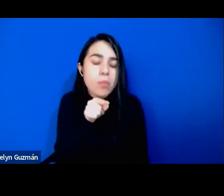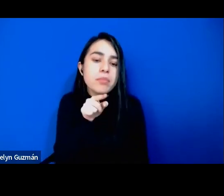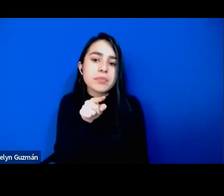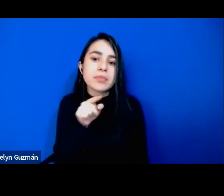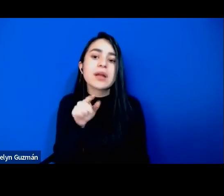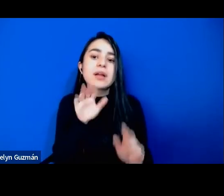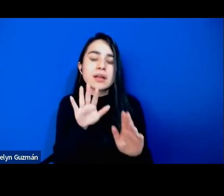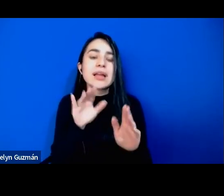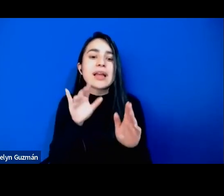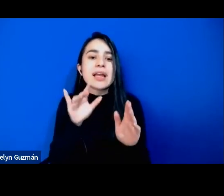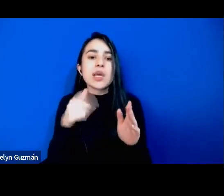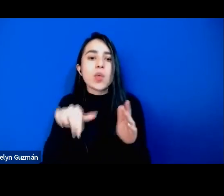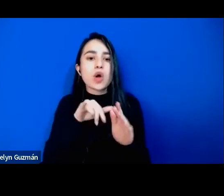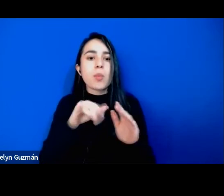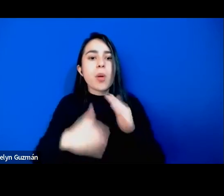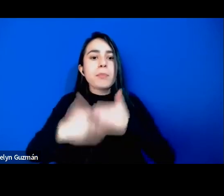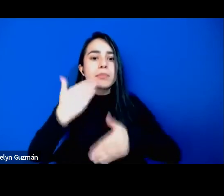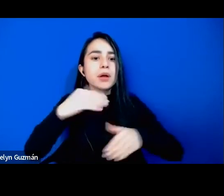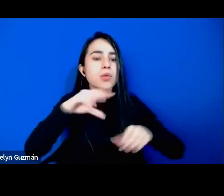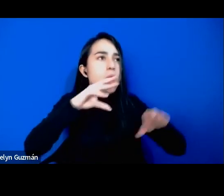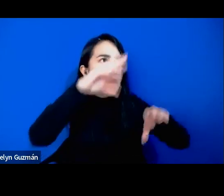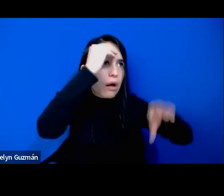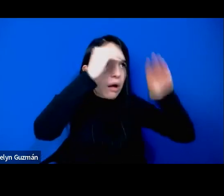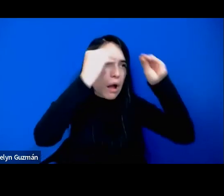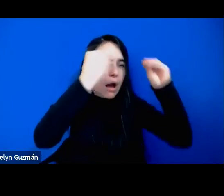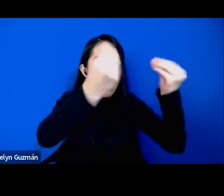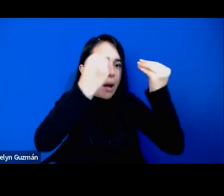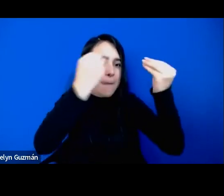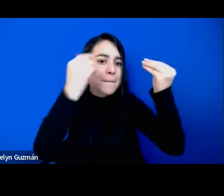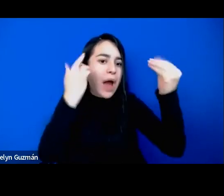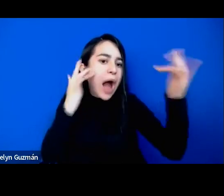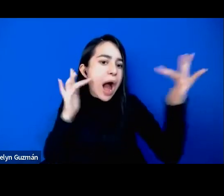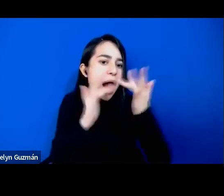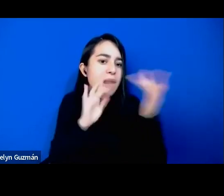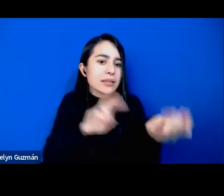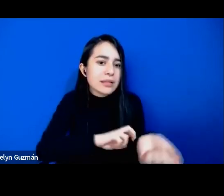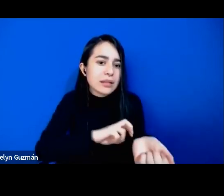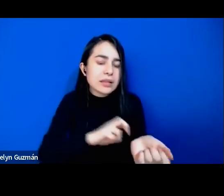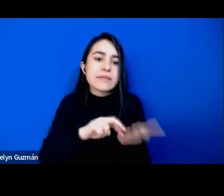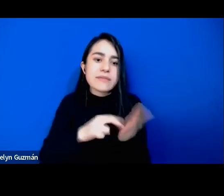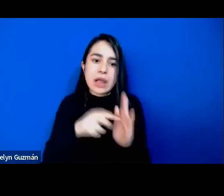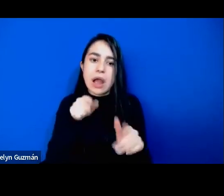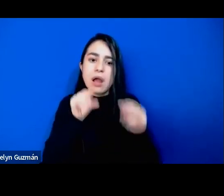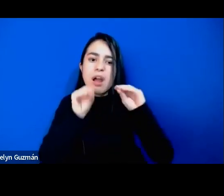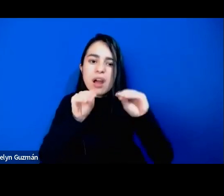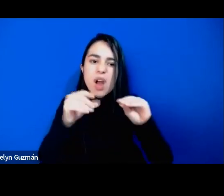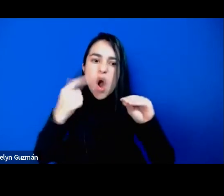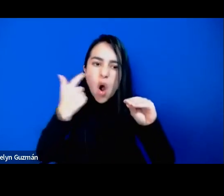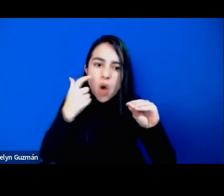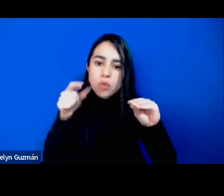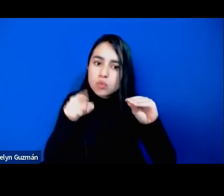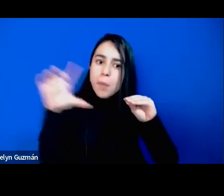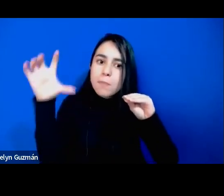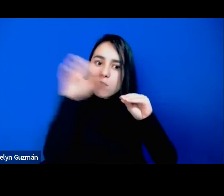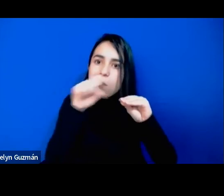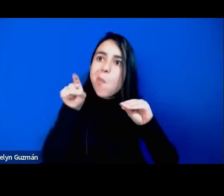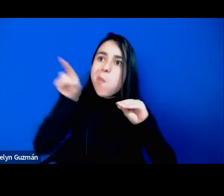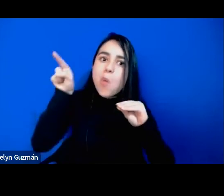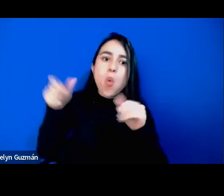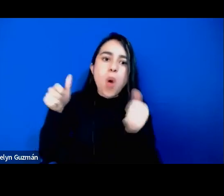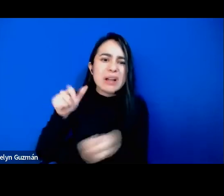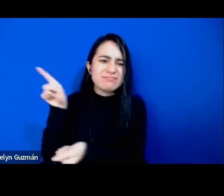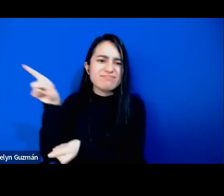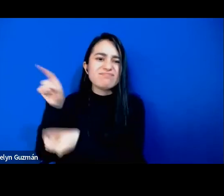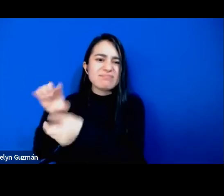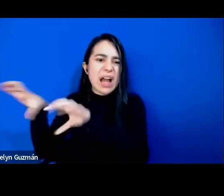alfabetiza en términos raciales, enseñándoles a identificar fácilmente las prácticas racistas